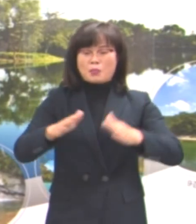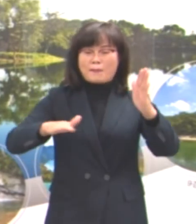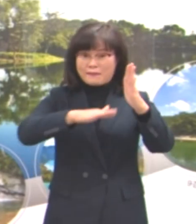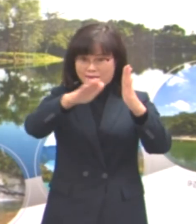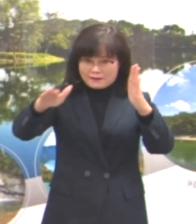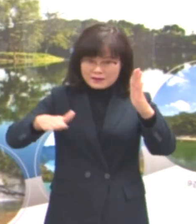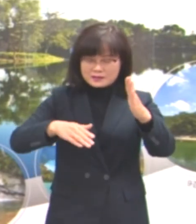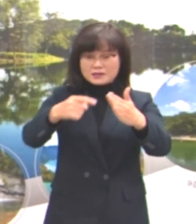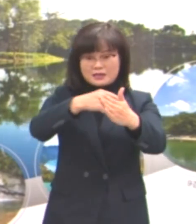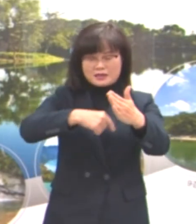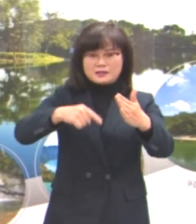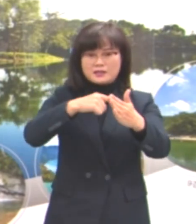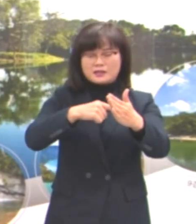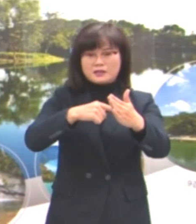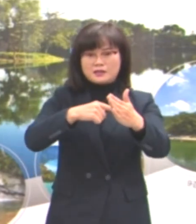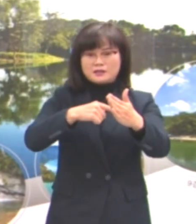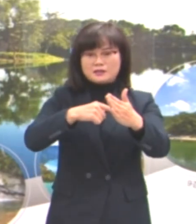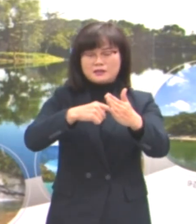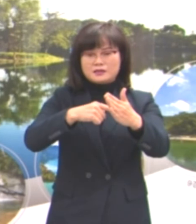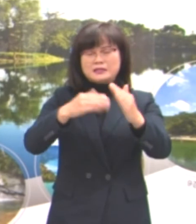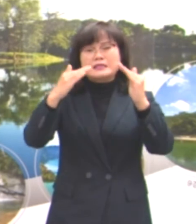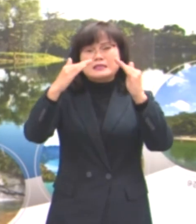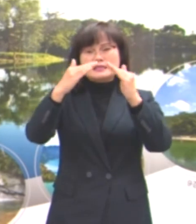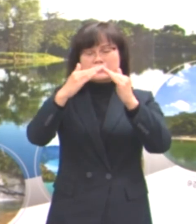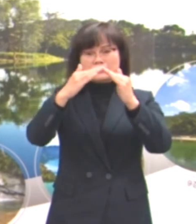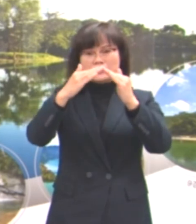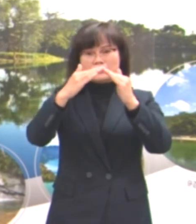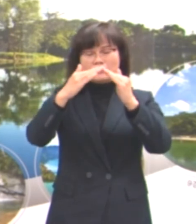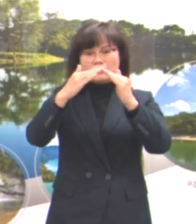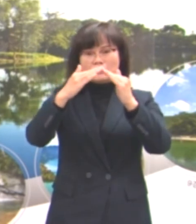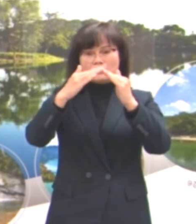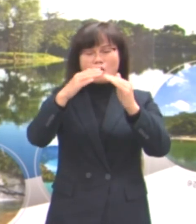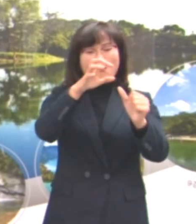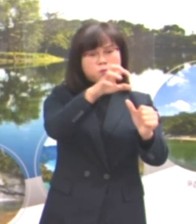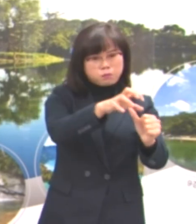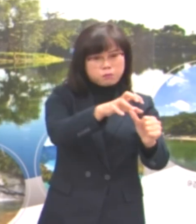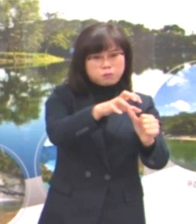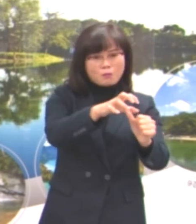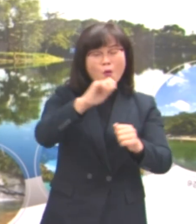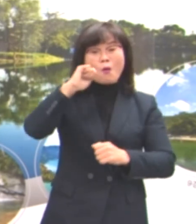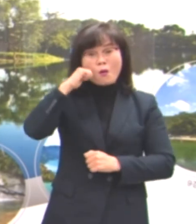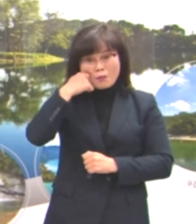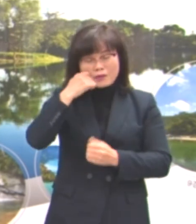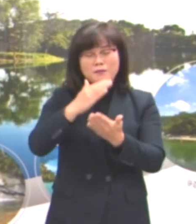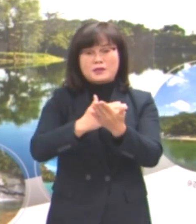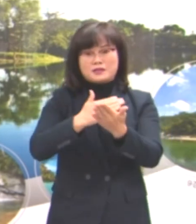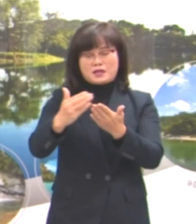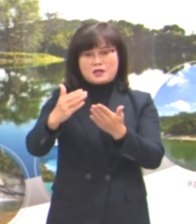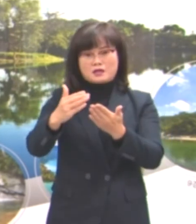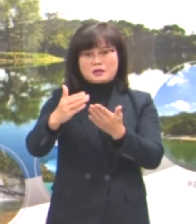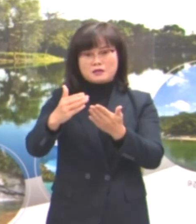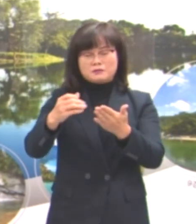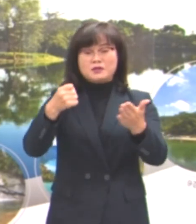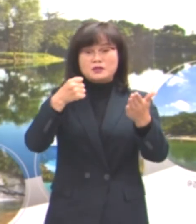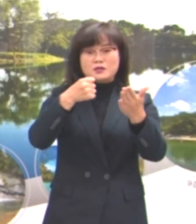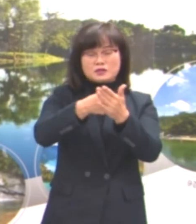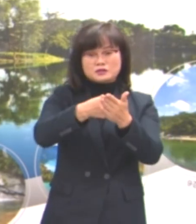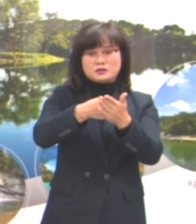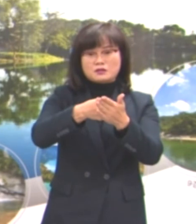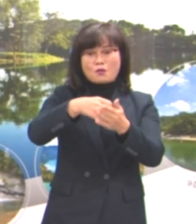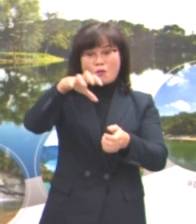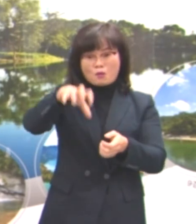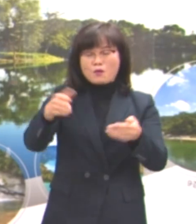구조상 자택에서 격리가 어렵다고 판단된다면 지정된 격리 시설로